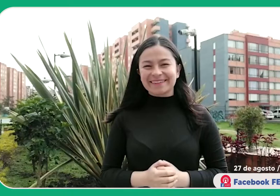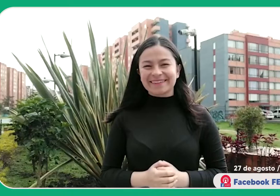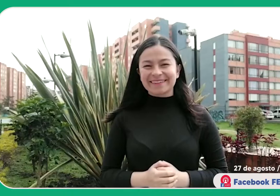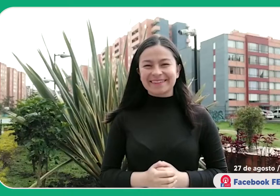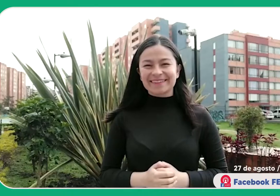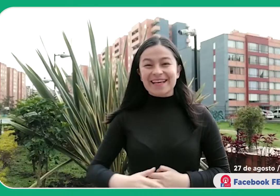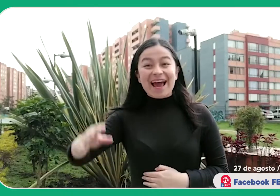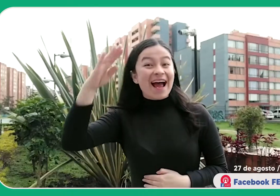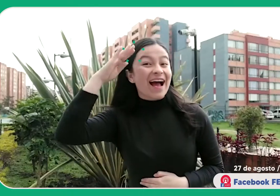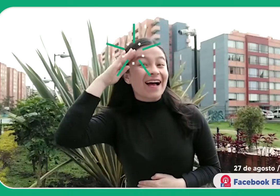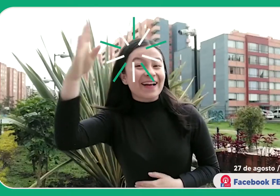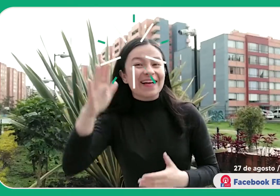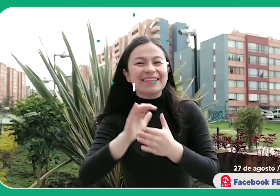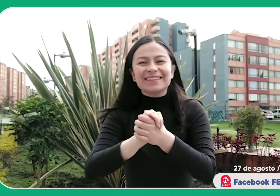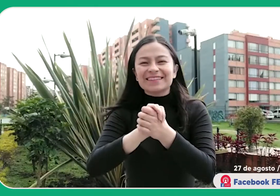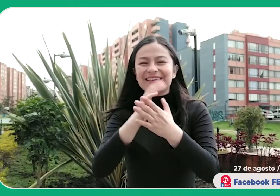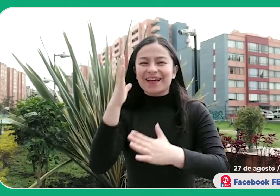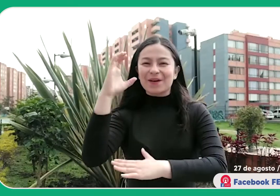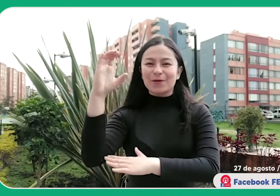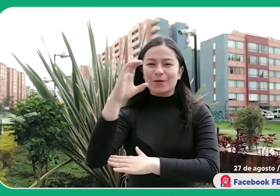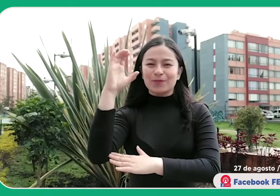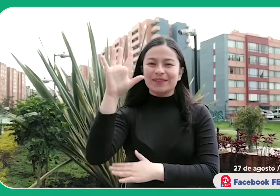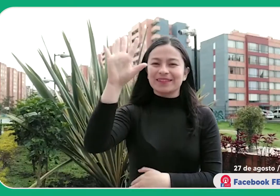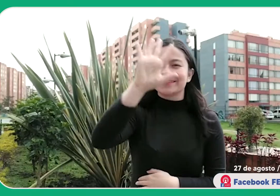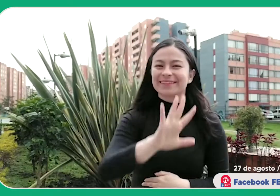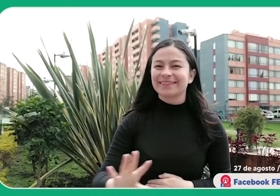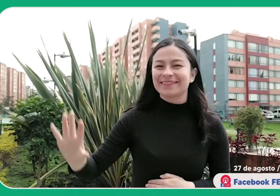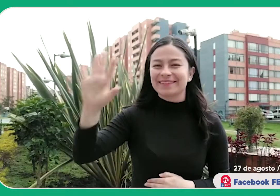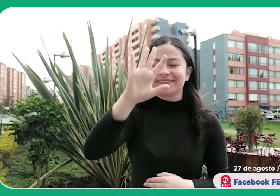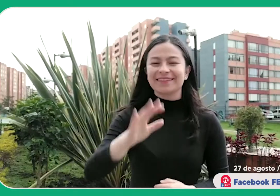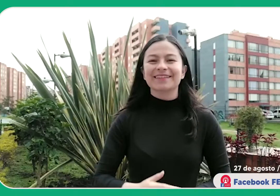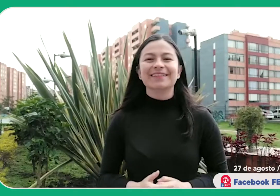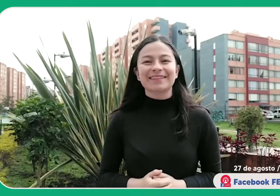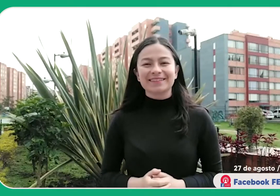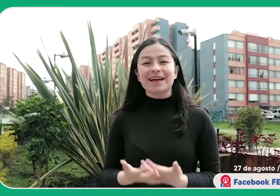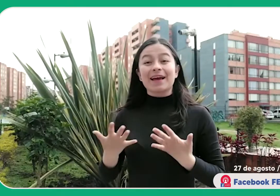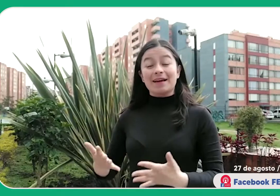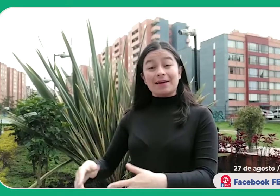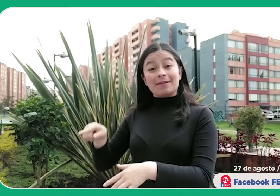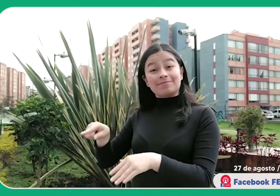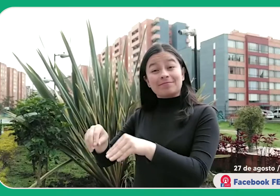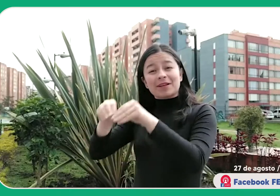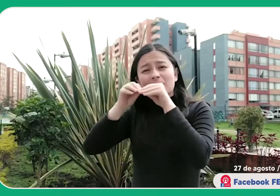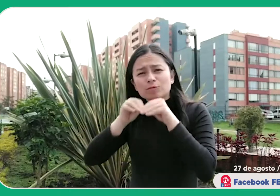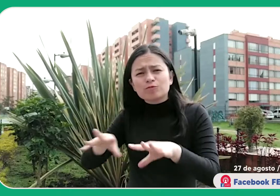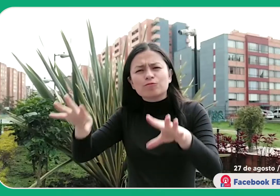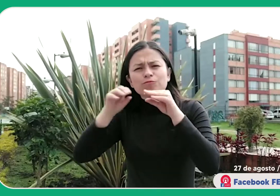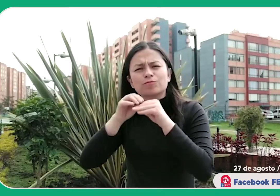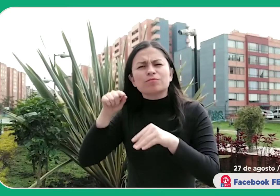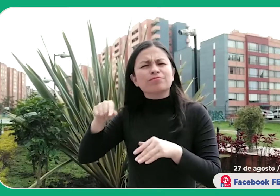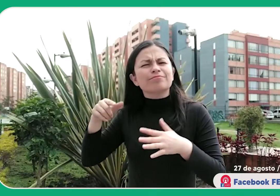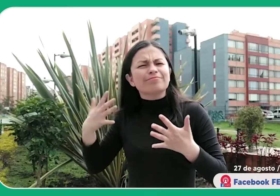Un saludo a todos en Colombia y a nuestros seguidores en redes sociales en Twitter,